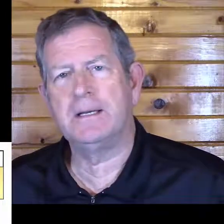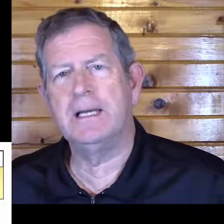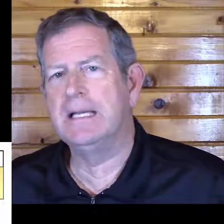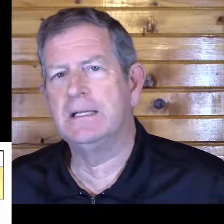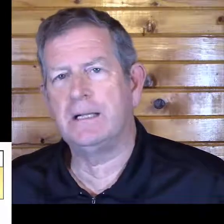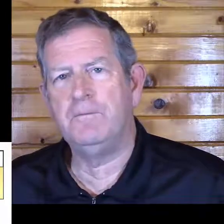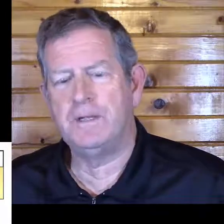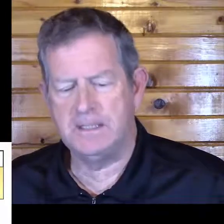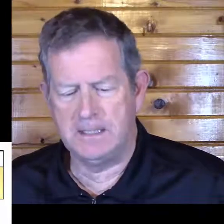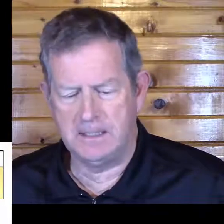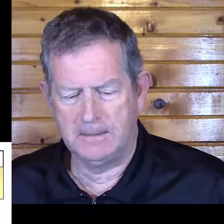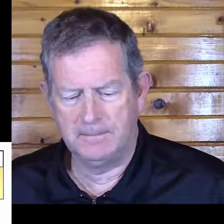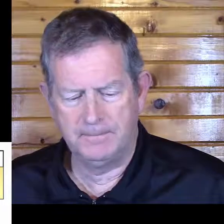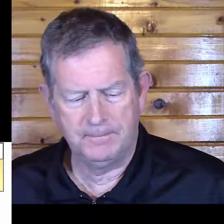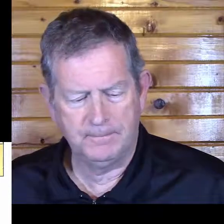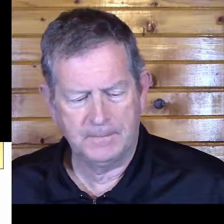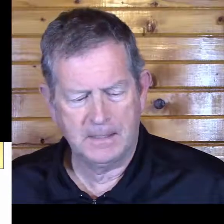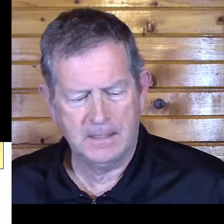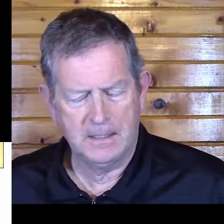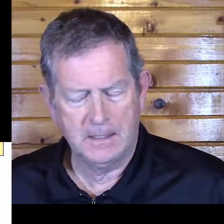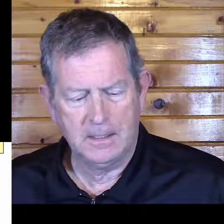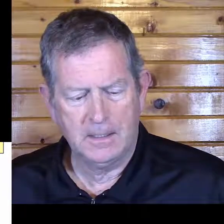la mère est très fatiguée.